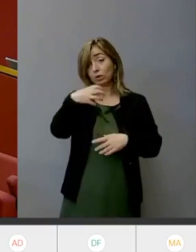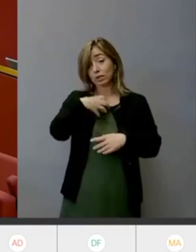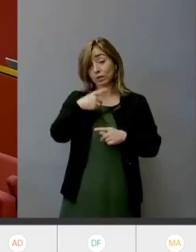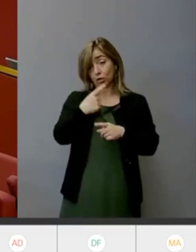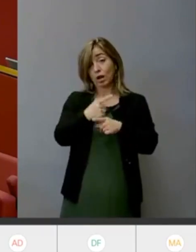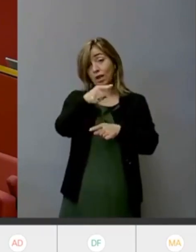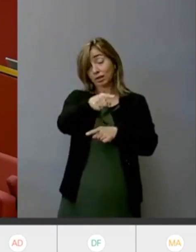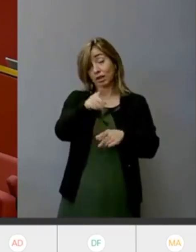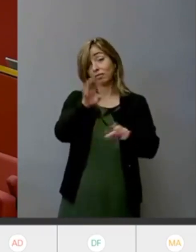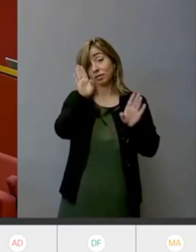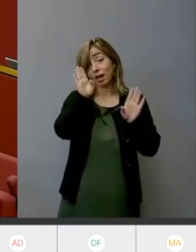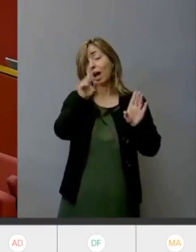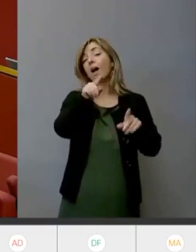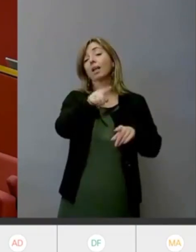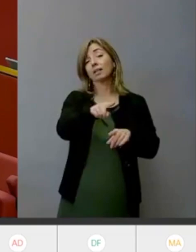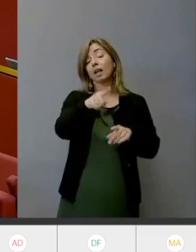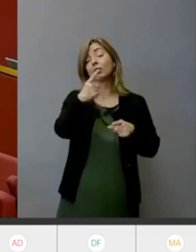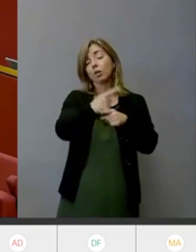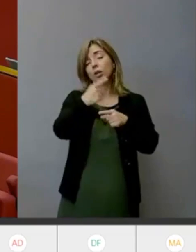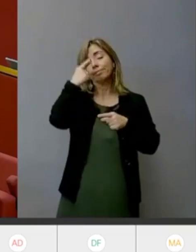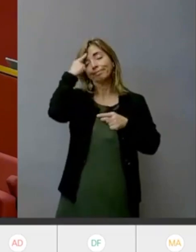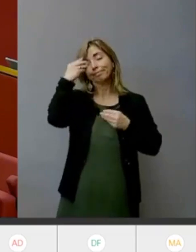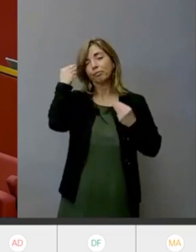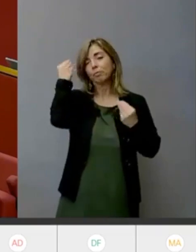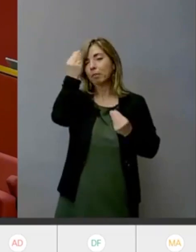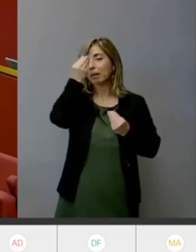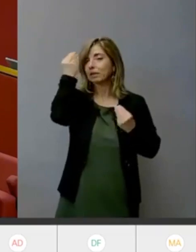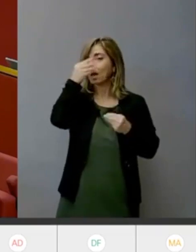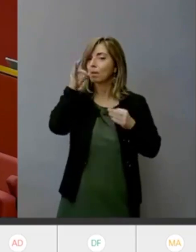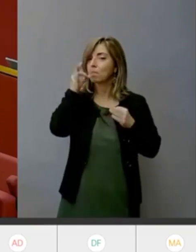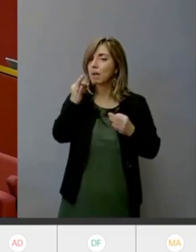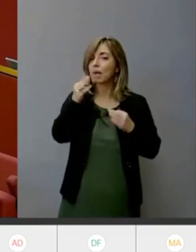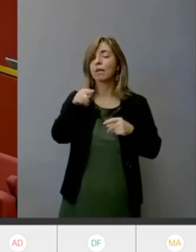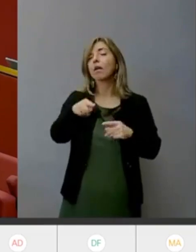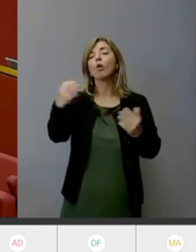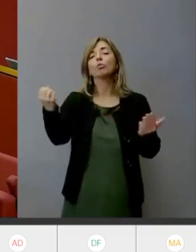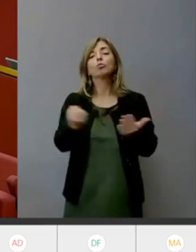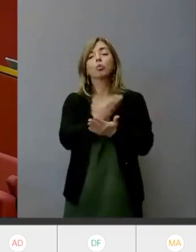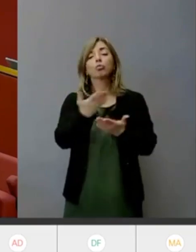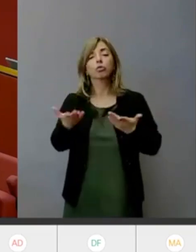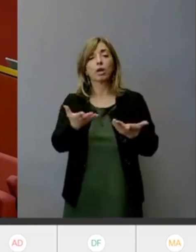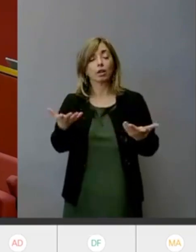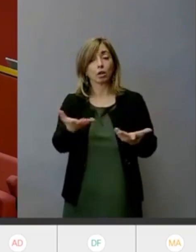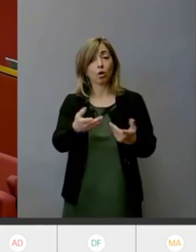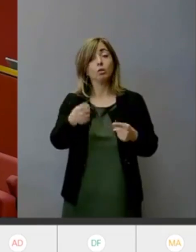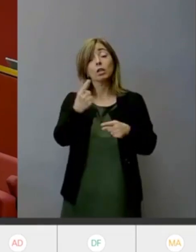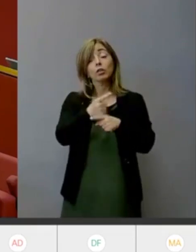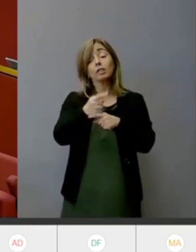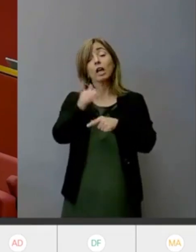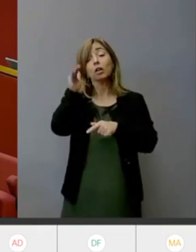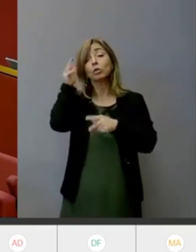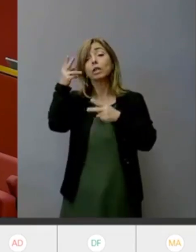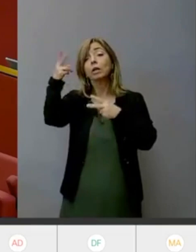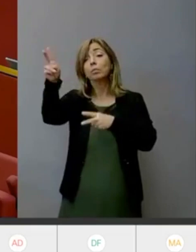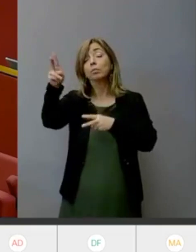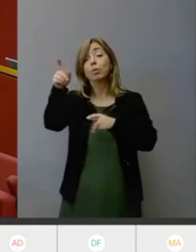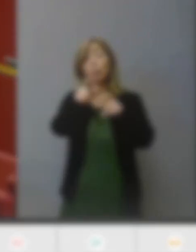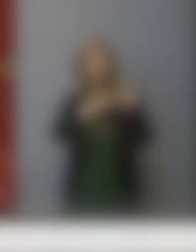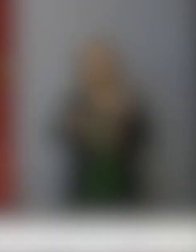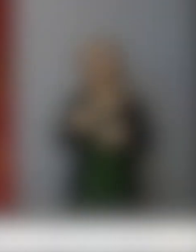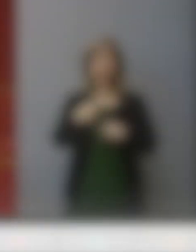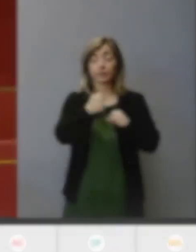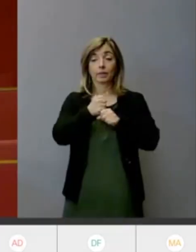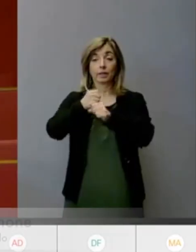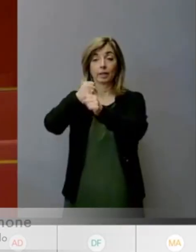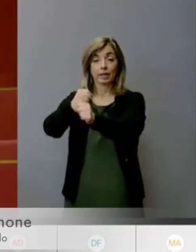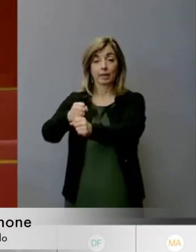quanto sta accadendo e ascoltare più il cuore di questa città. Magari potreste trovare vera forza per fare qualche cosa di diverso.